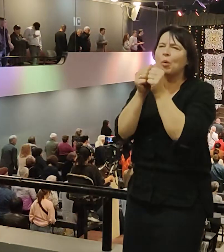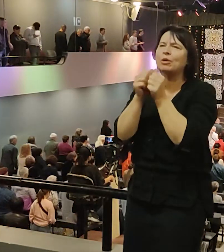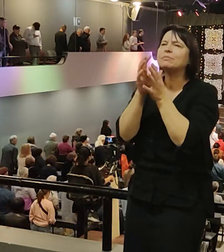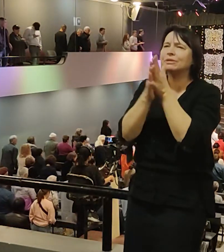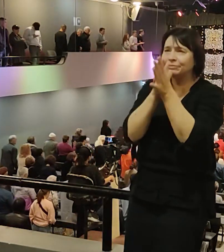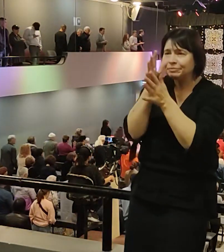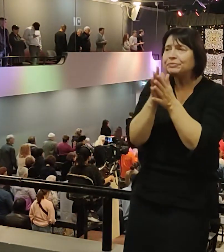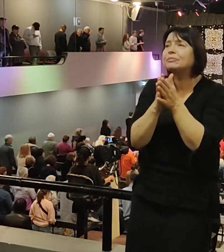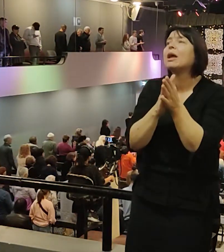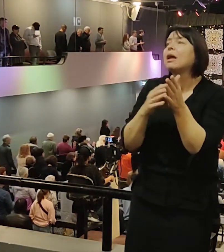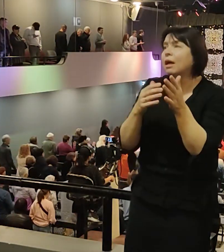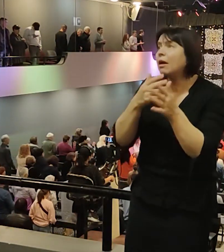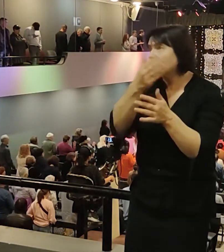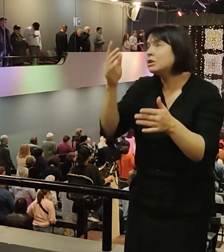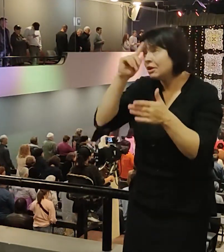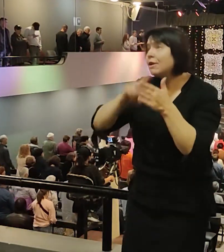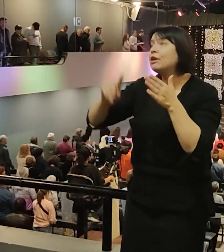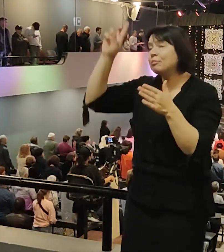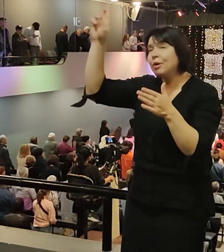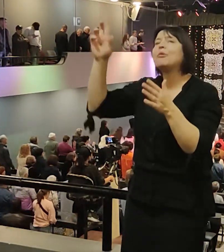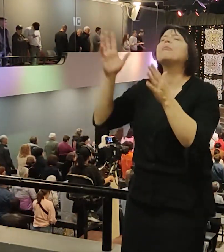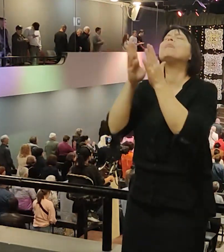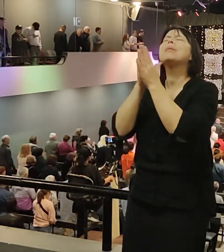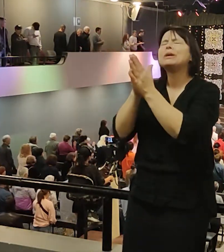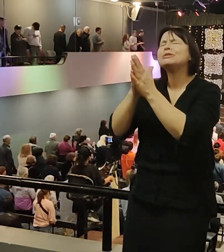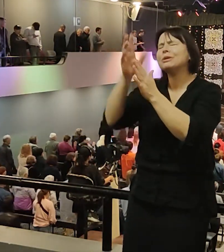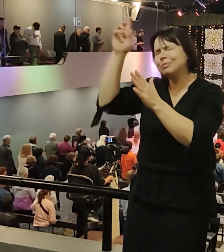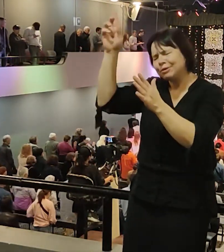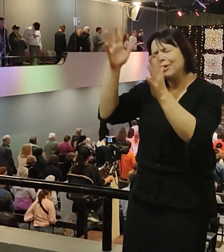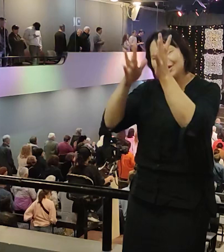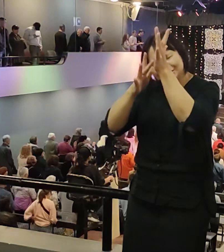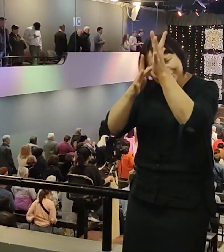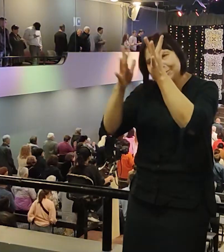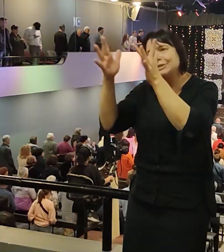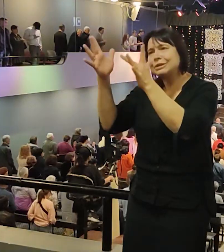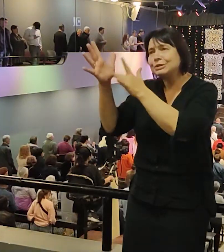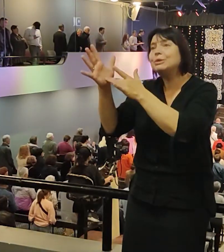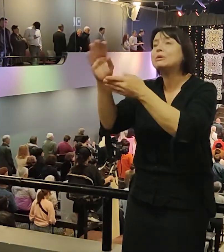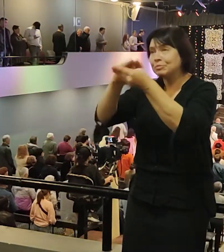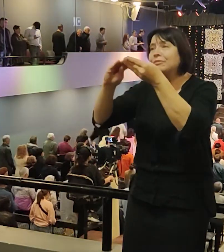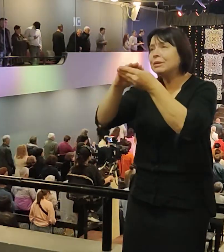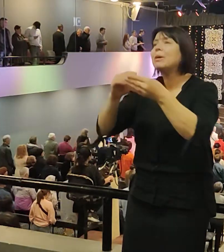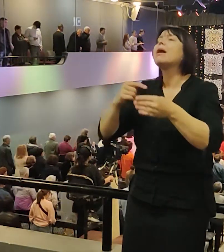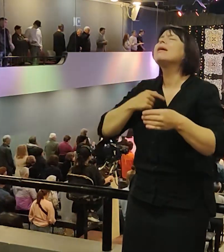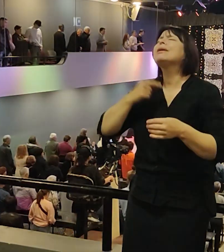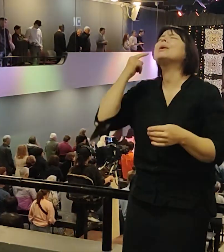и вращаемся к Нему. Иисус Христос, я услышал Тебя,